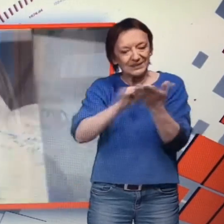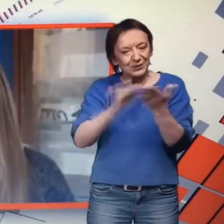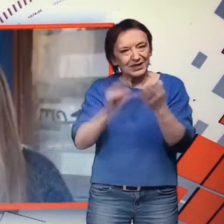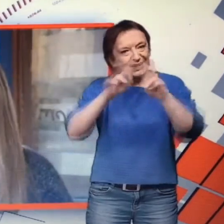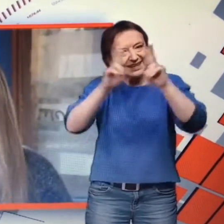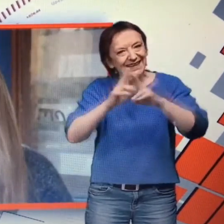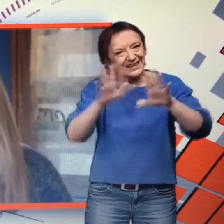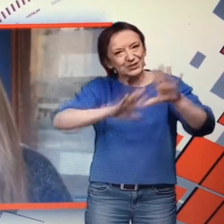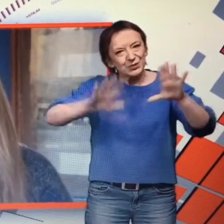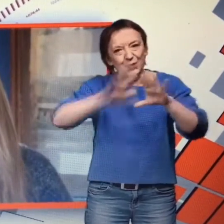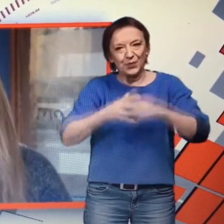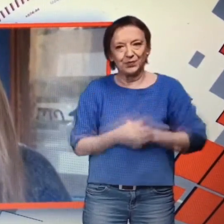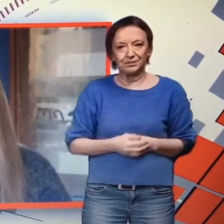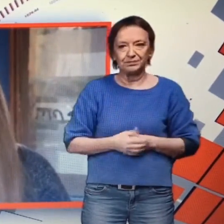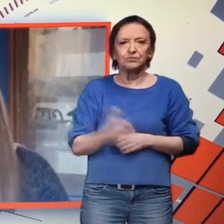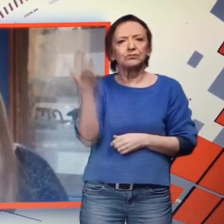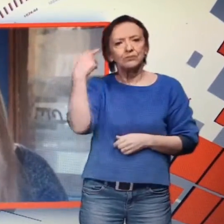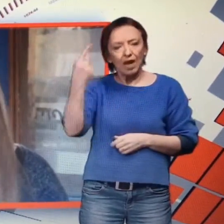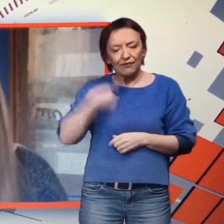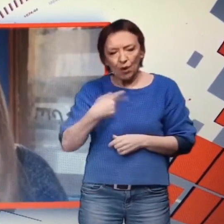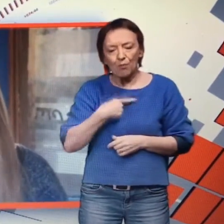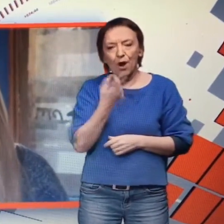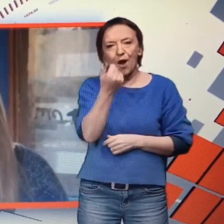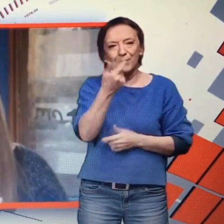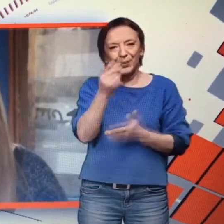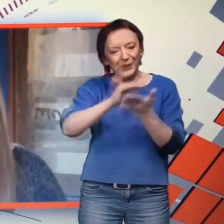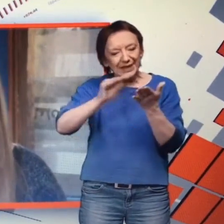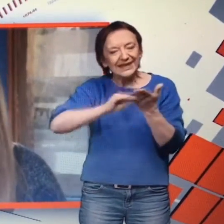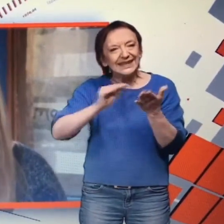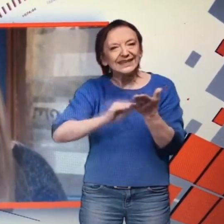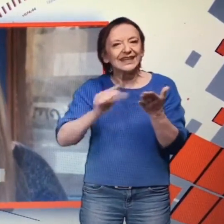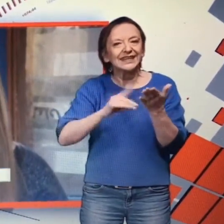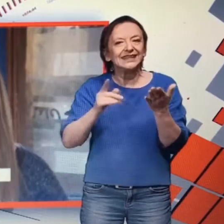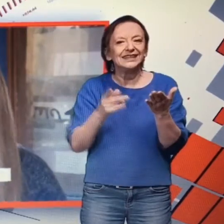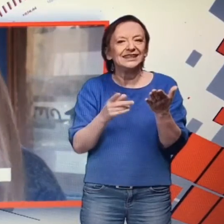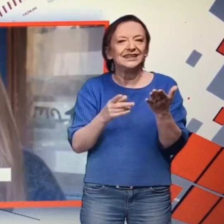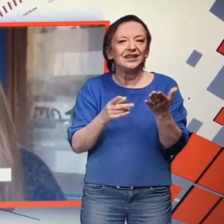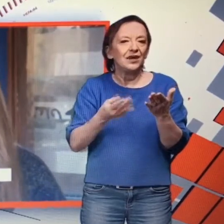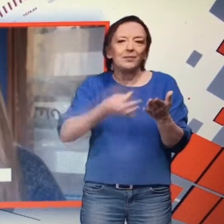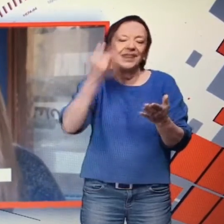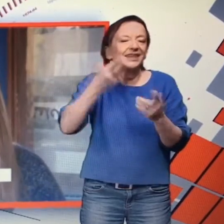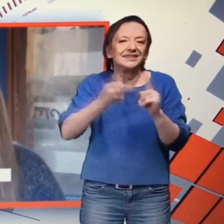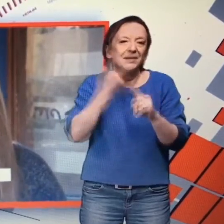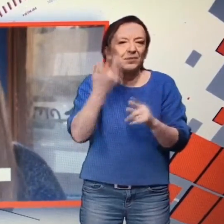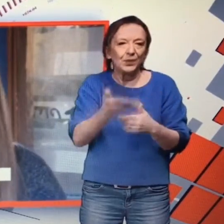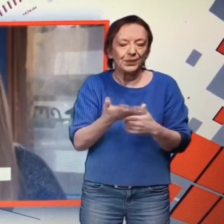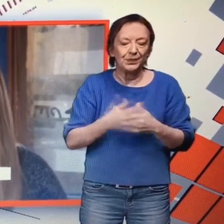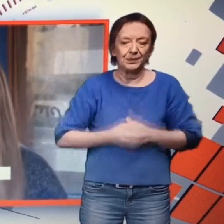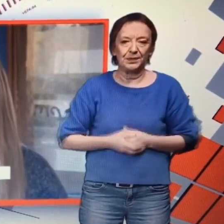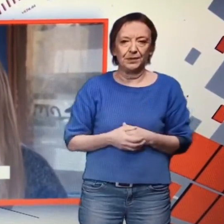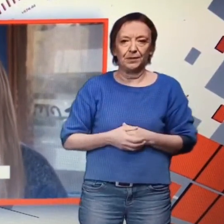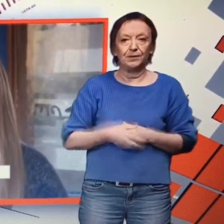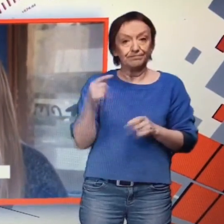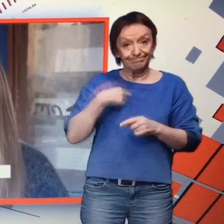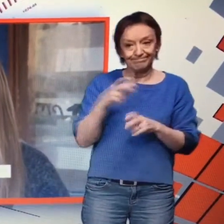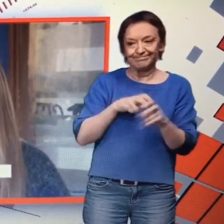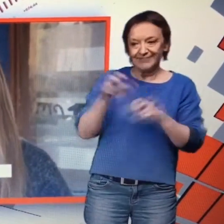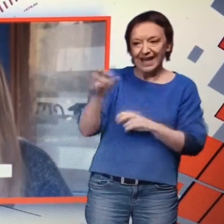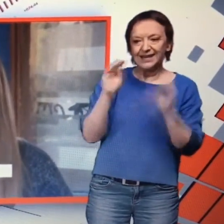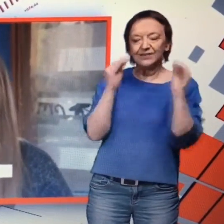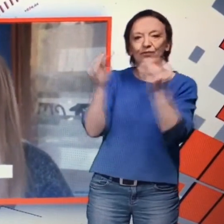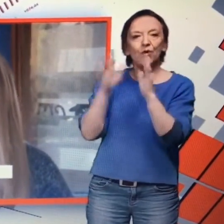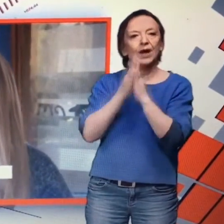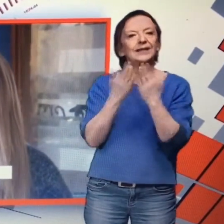j'étais auteure. J'écrivais quelques livres, mais bon, sans importance. Mais j'ai participé à la Foire du livre de Bruxelles.